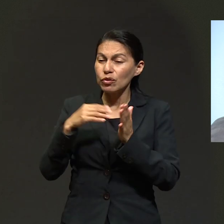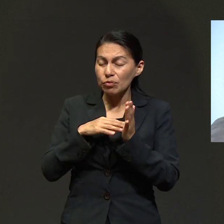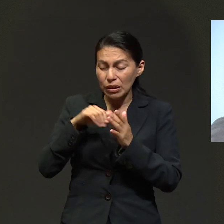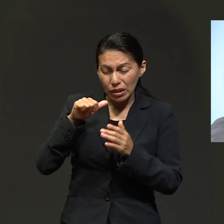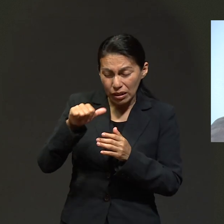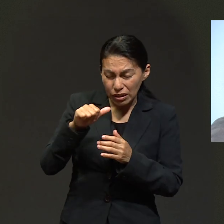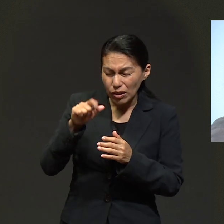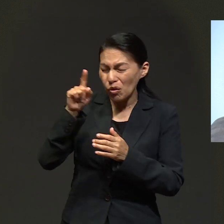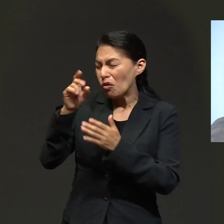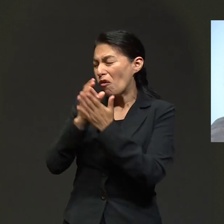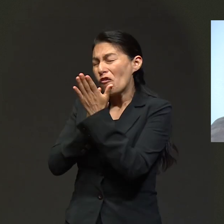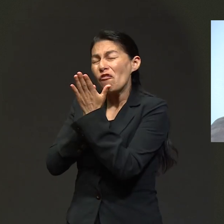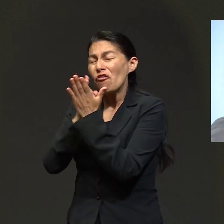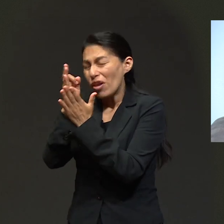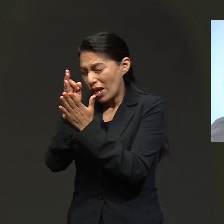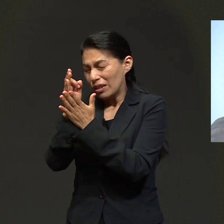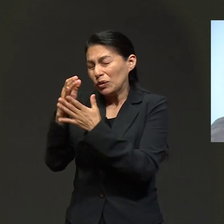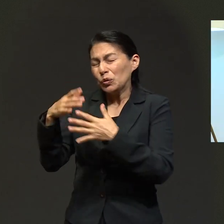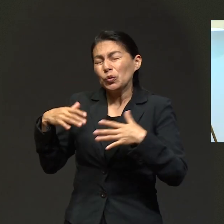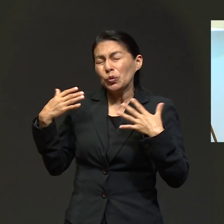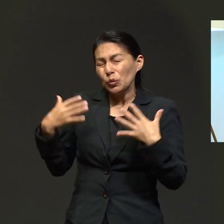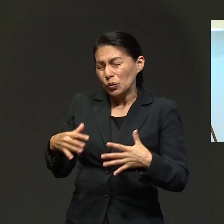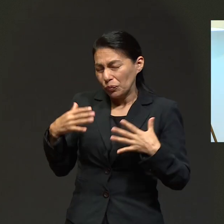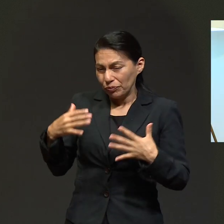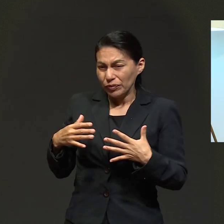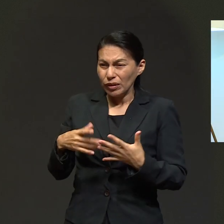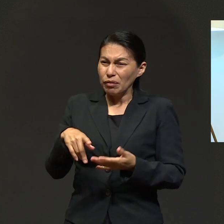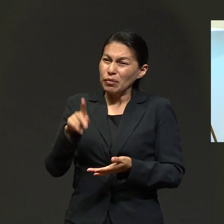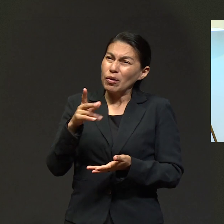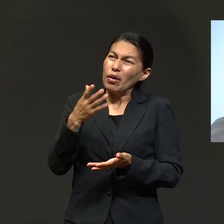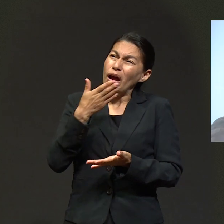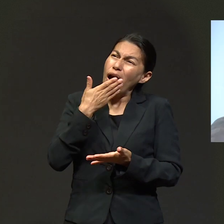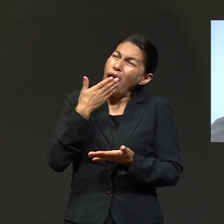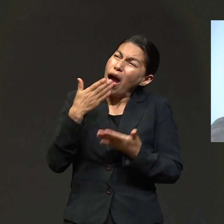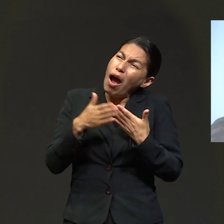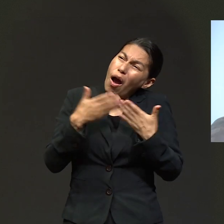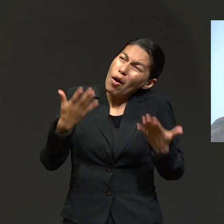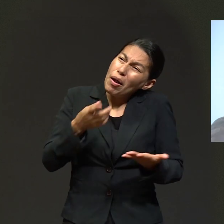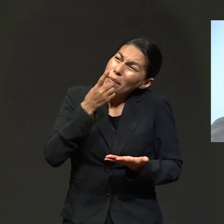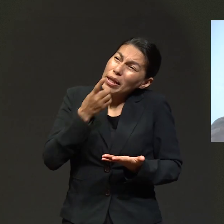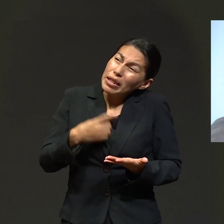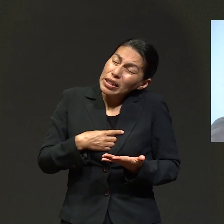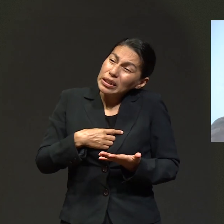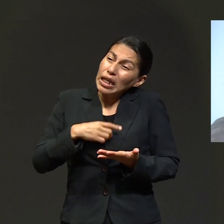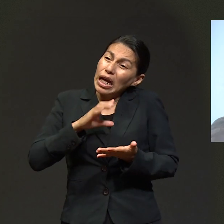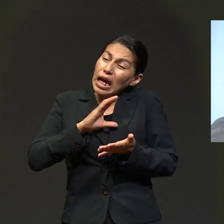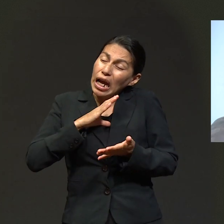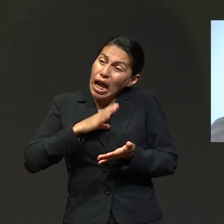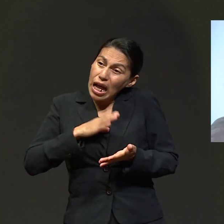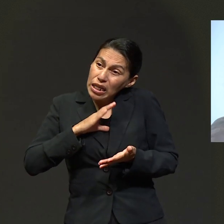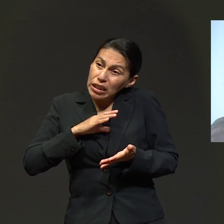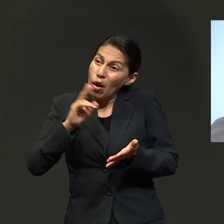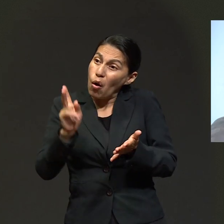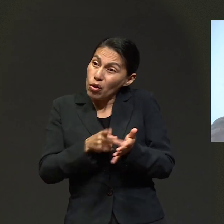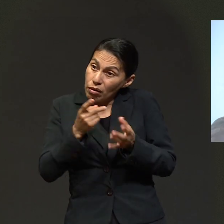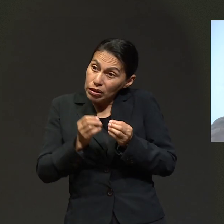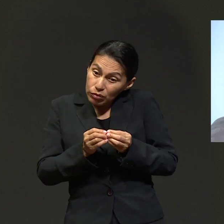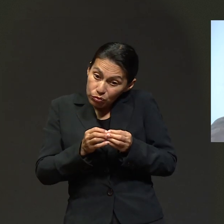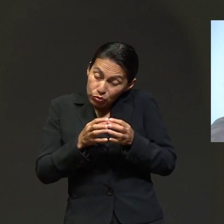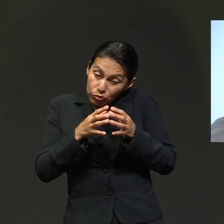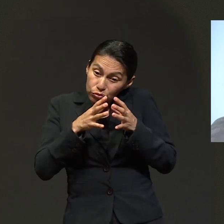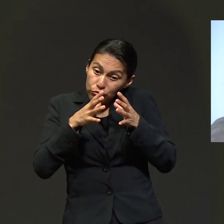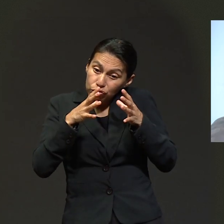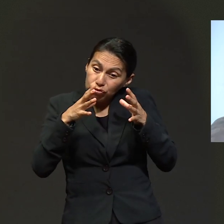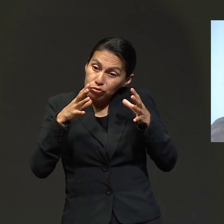Tú ya me sanaste en el 2016. Y tú eres fiel a tu palabra. Y ahora me dicen que se reactivó, que hay